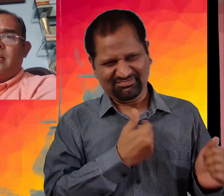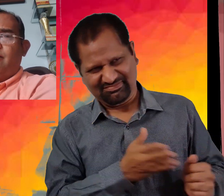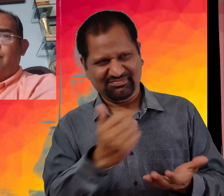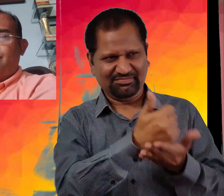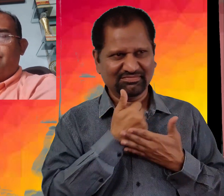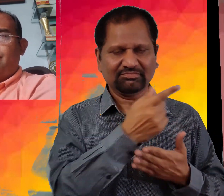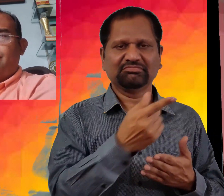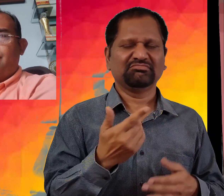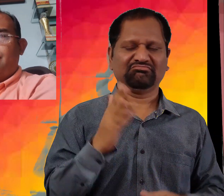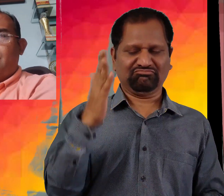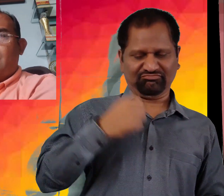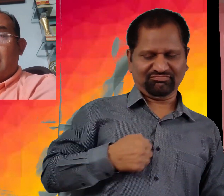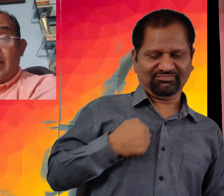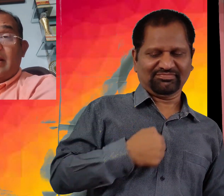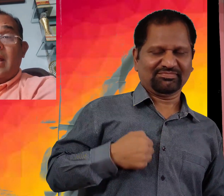ہاں نہیں بھری